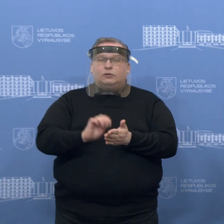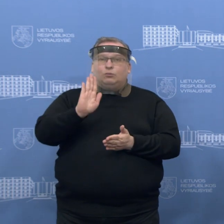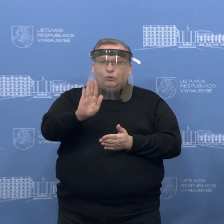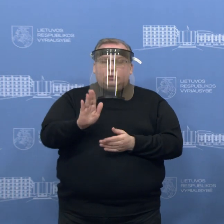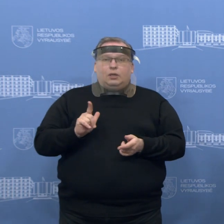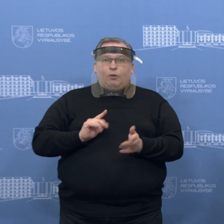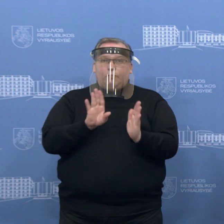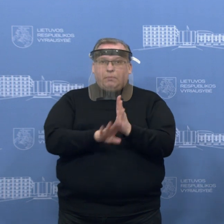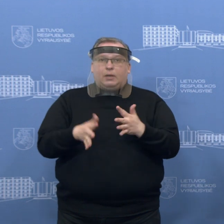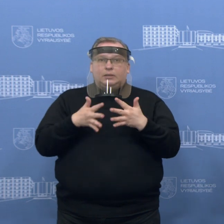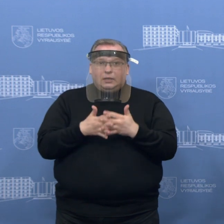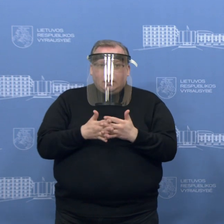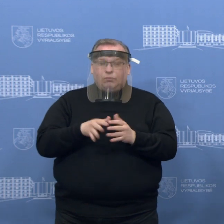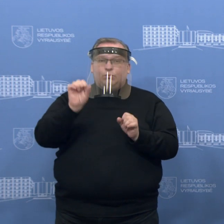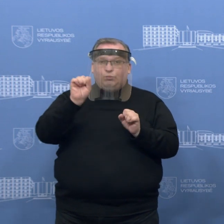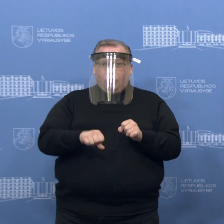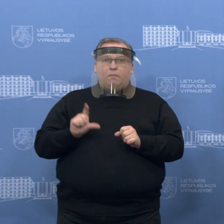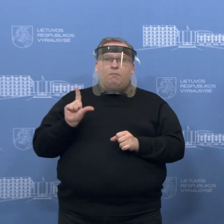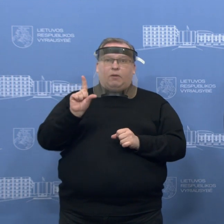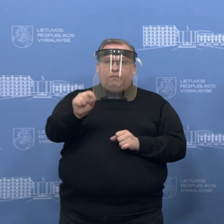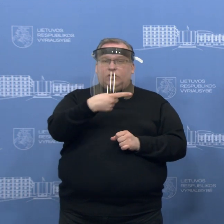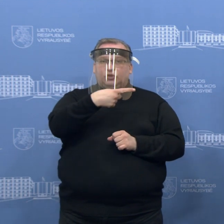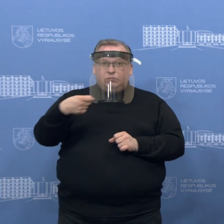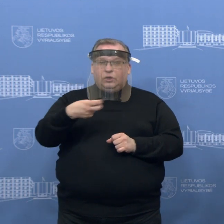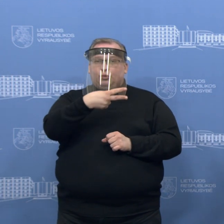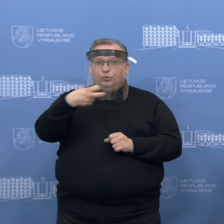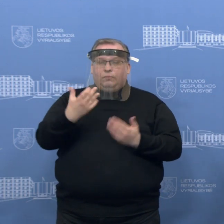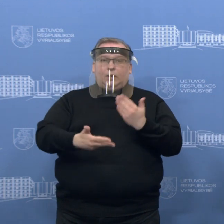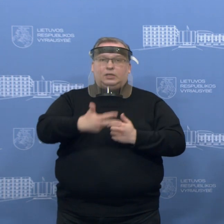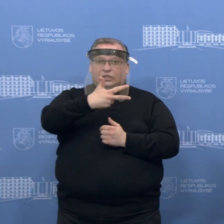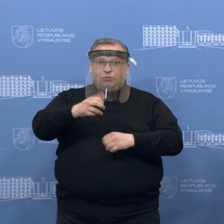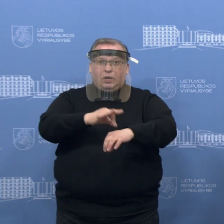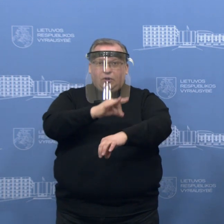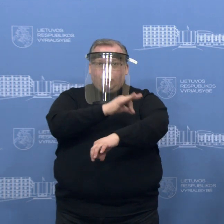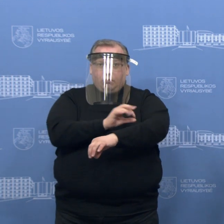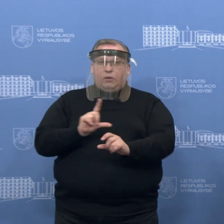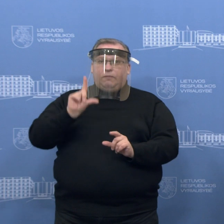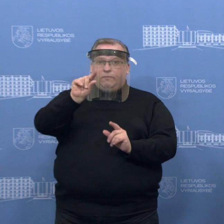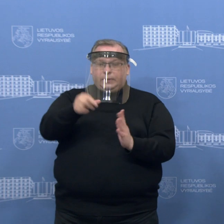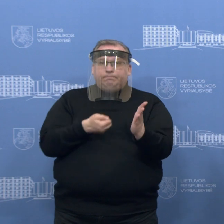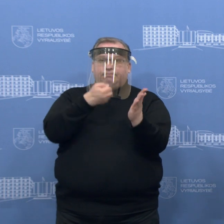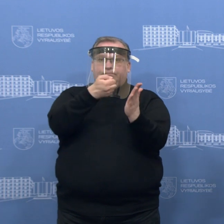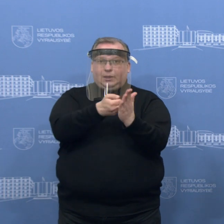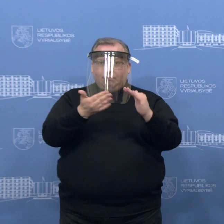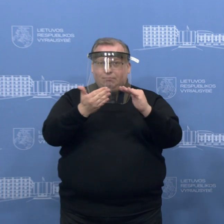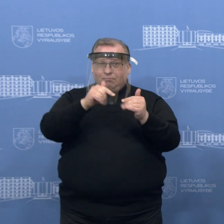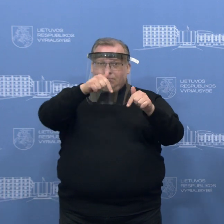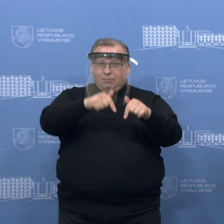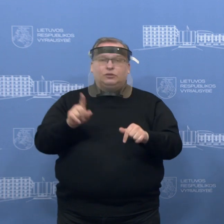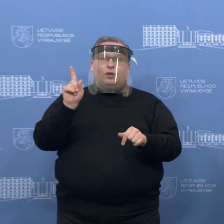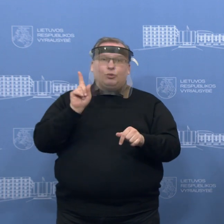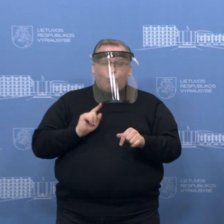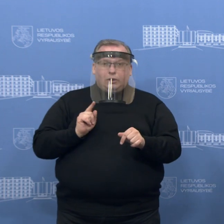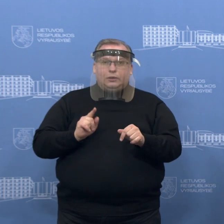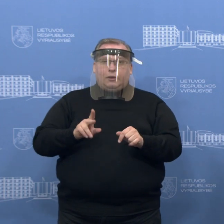tai tiesiog laukia paprasą dalyką. Jūs galite pravažiuoti 100, 200, 300 kilometrų, atvažiuoti į kito miesto, į kurį norite